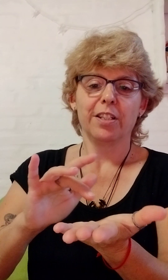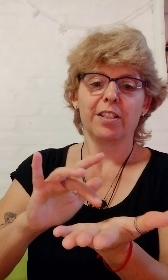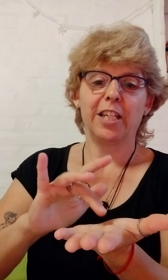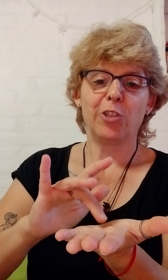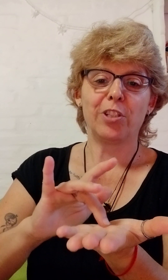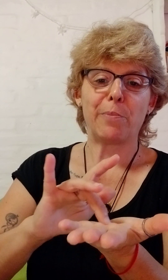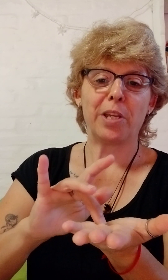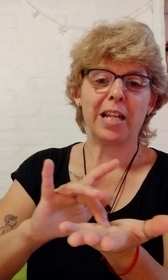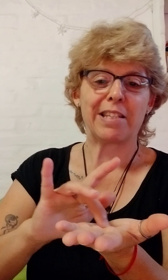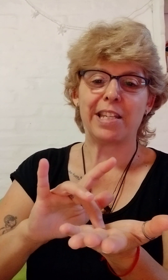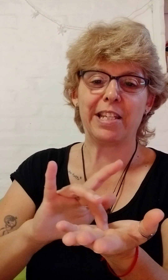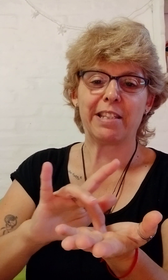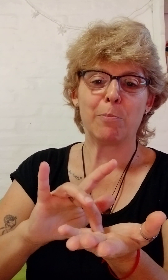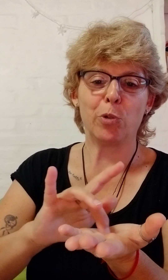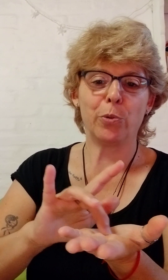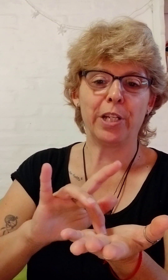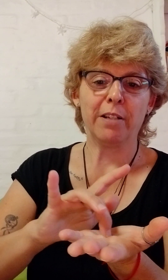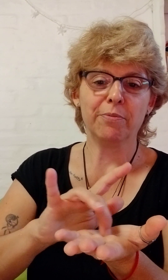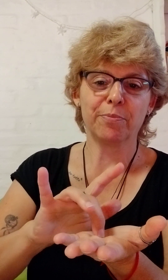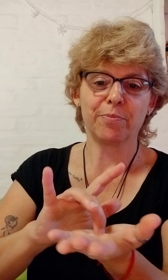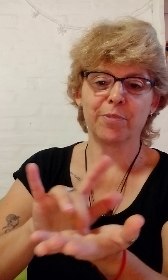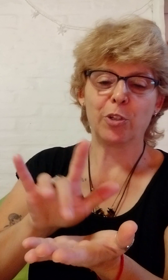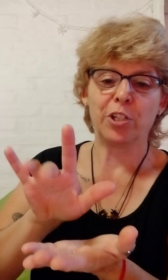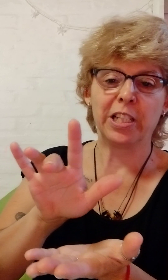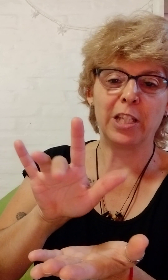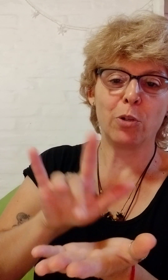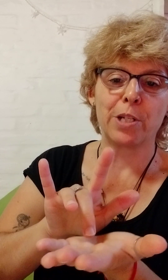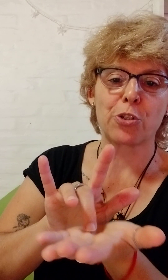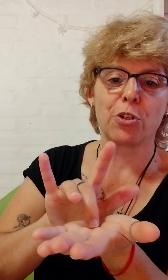Esto también. La seña está muy buena. Con el dedo mayor.